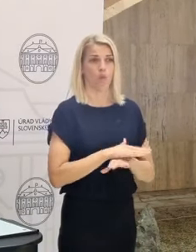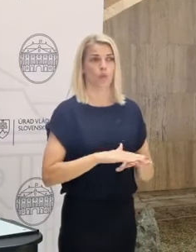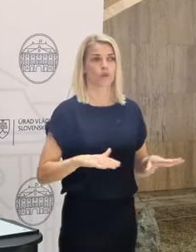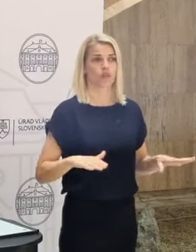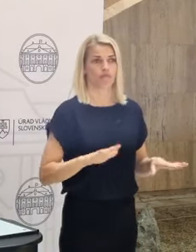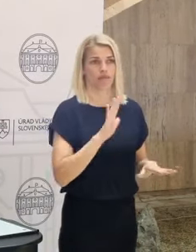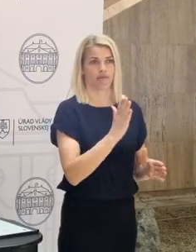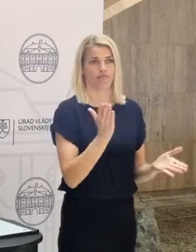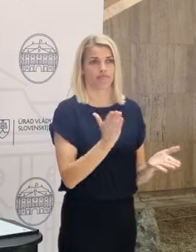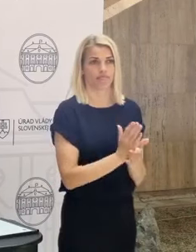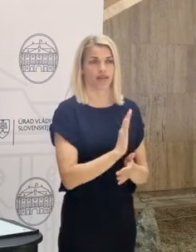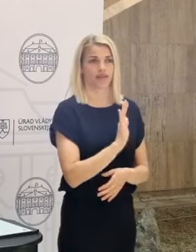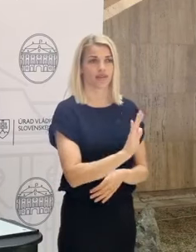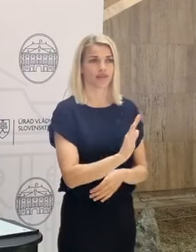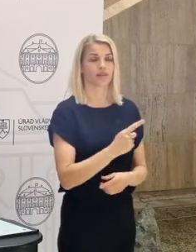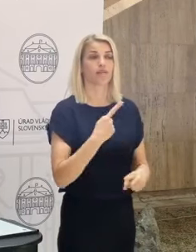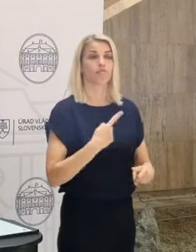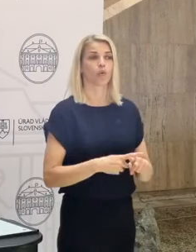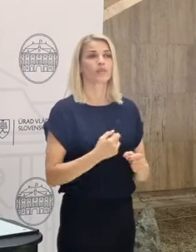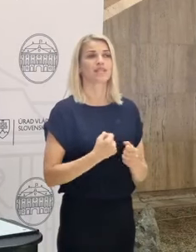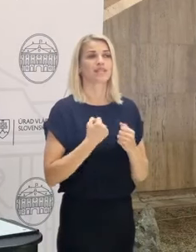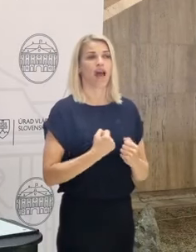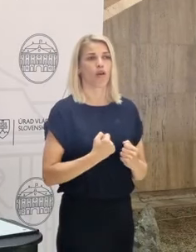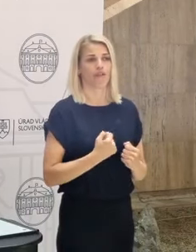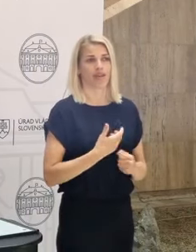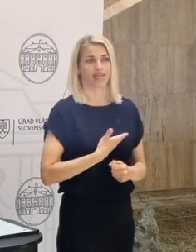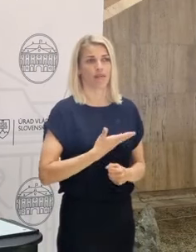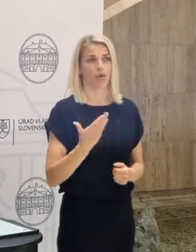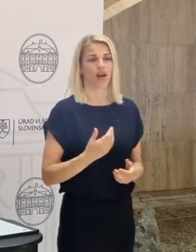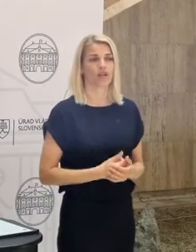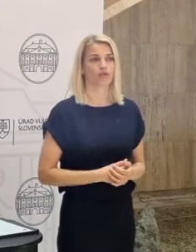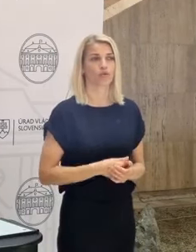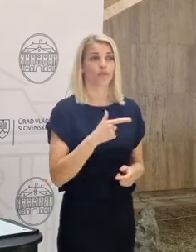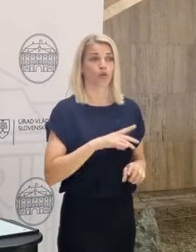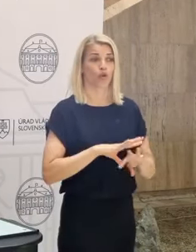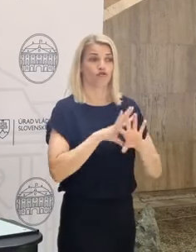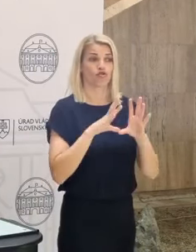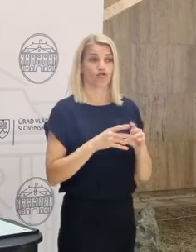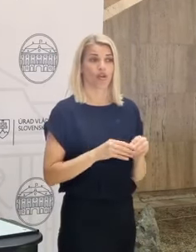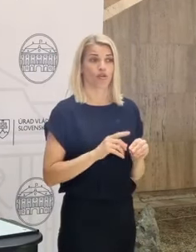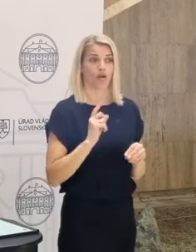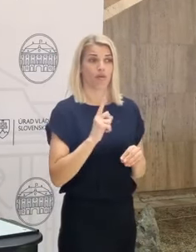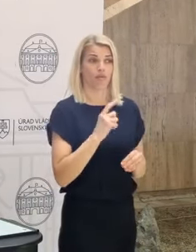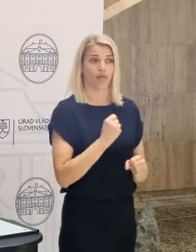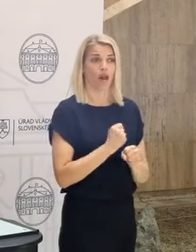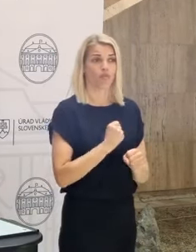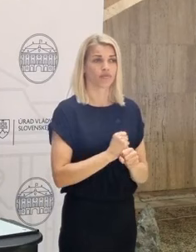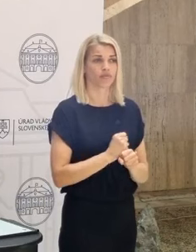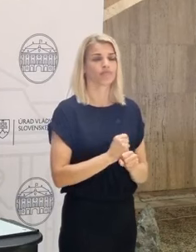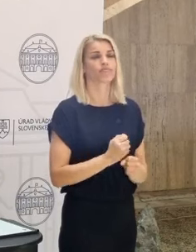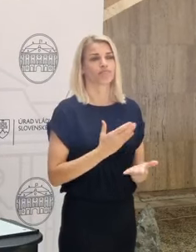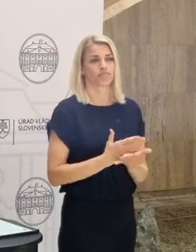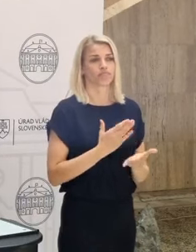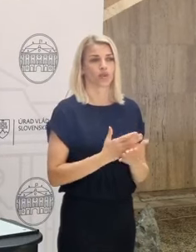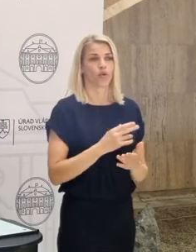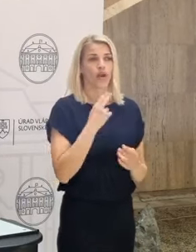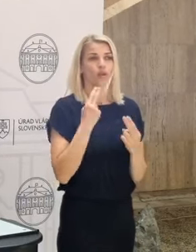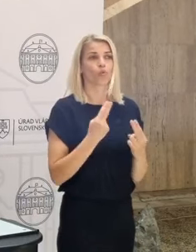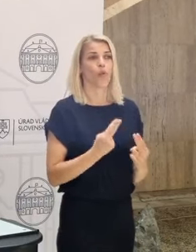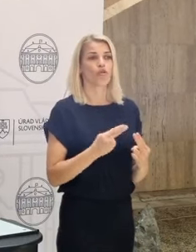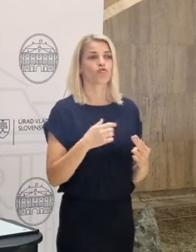aké im patrí a zároveň, aby si tam zachovali demokraciu. Na to, aby sa toto všetko udialo, je úplne nevyhnutné, aby sme